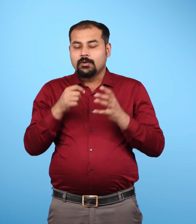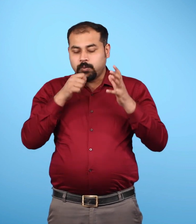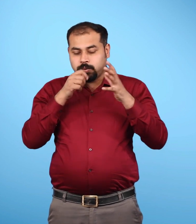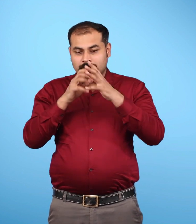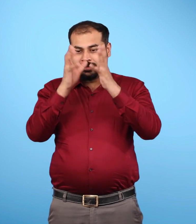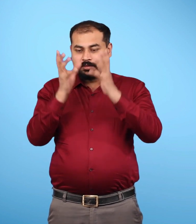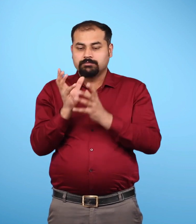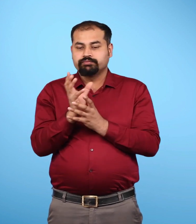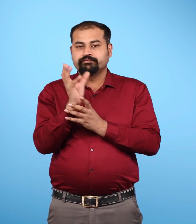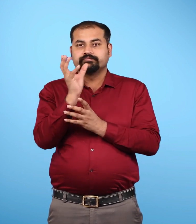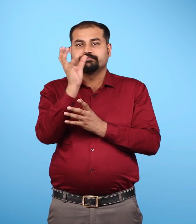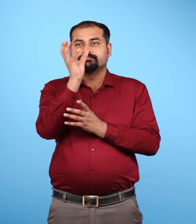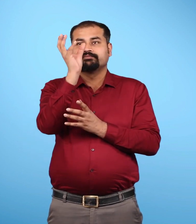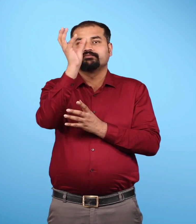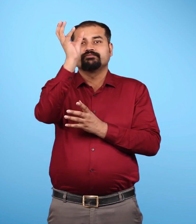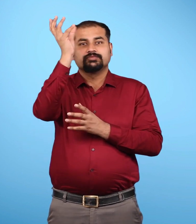और हवा के गुबारे उड़ते हैं